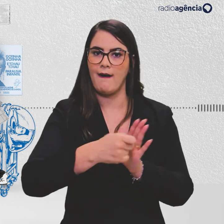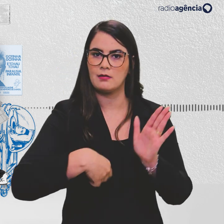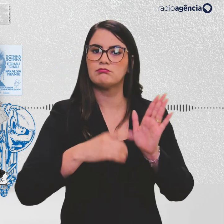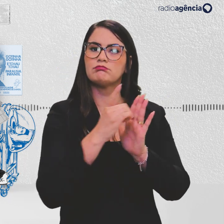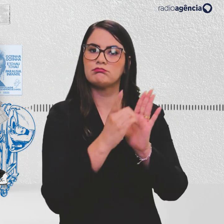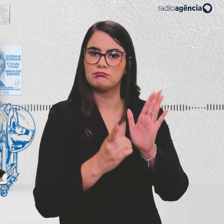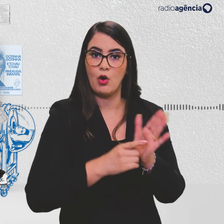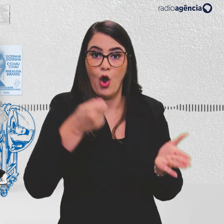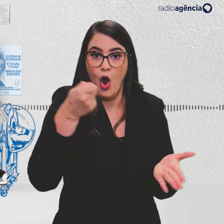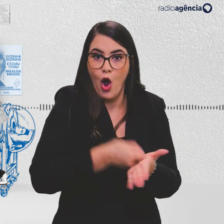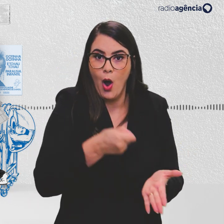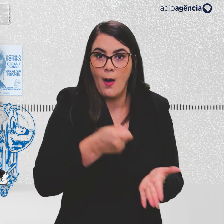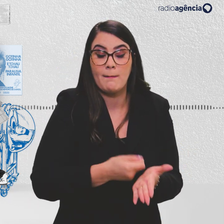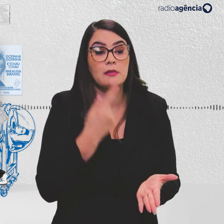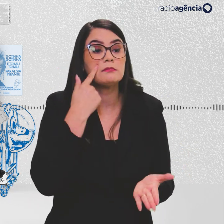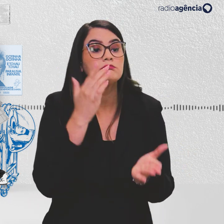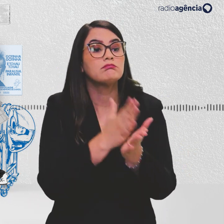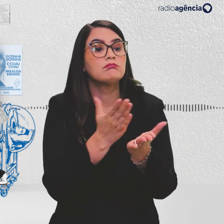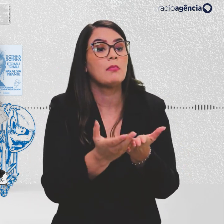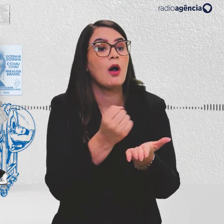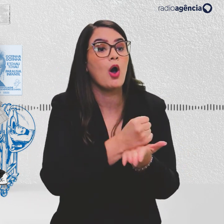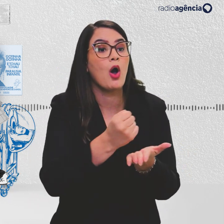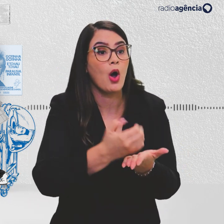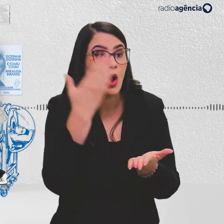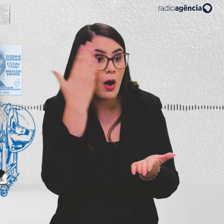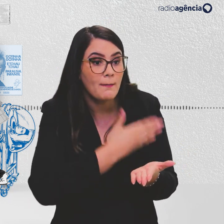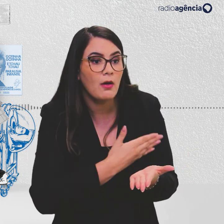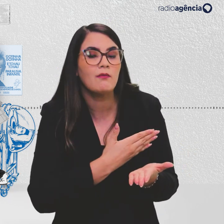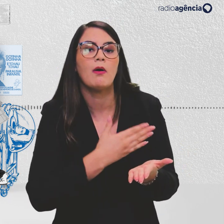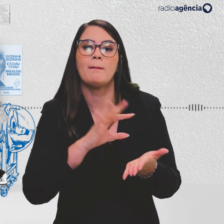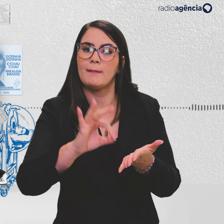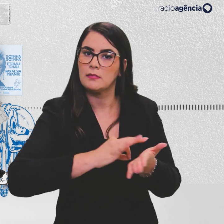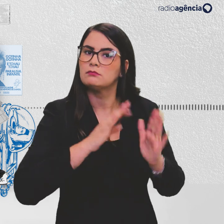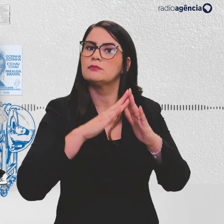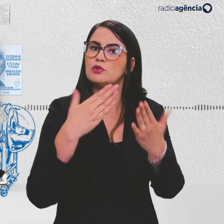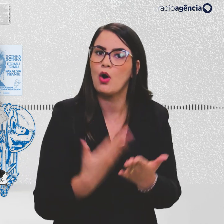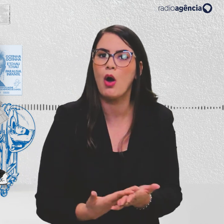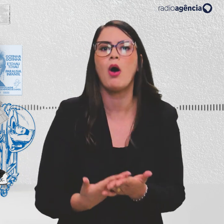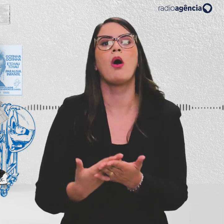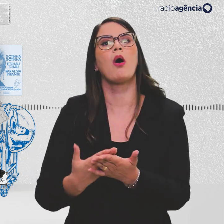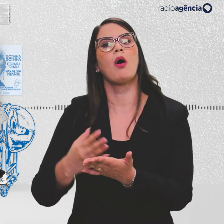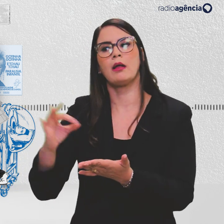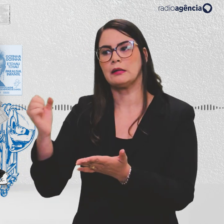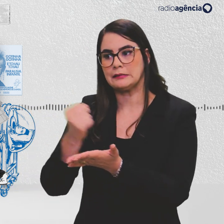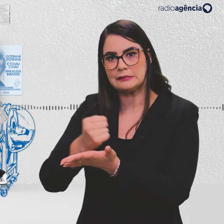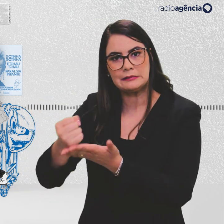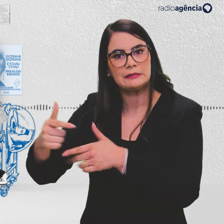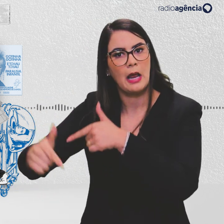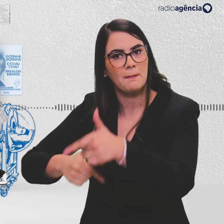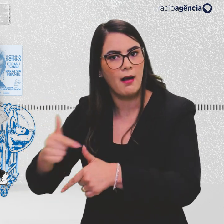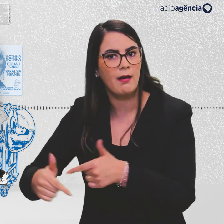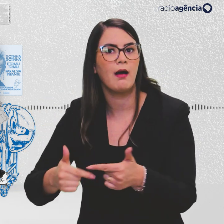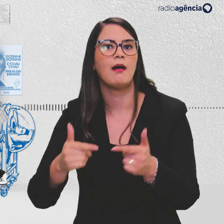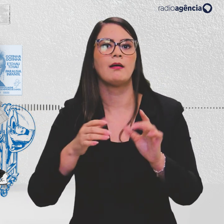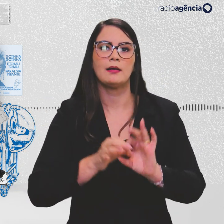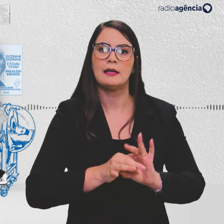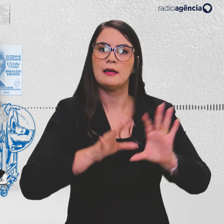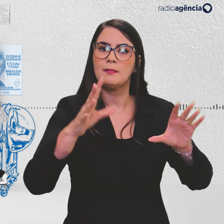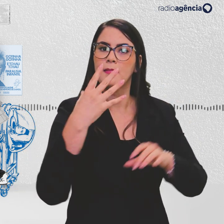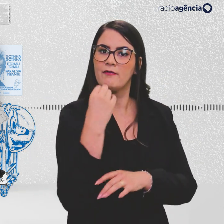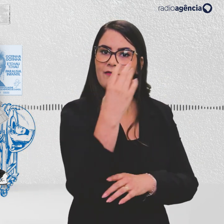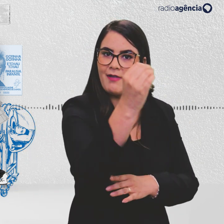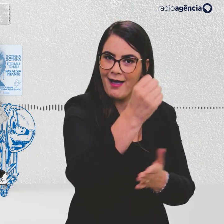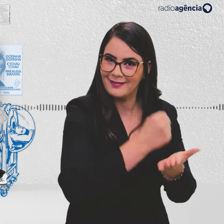a cobrança do comprovante de vacinação para as matrículas escolares, para os registros de emprego, para as autorizações de